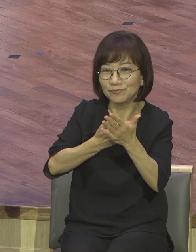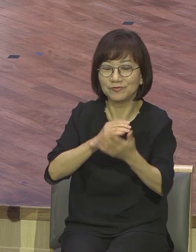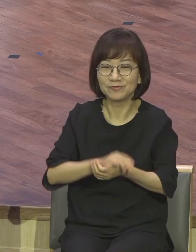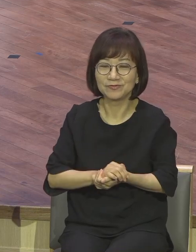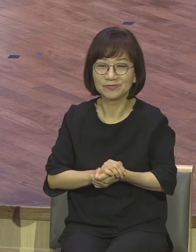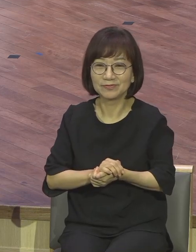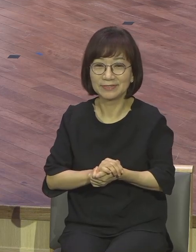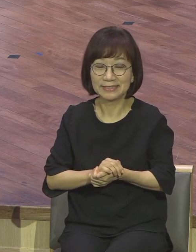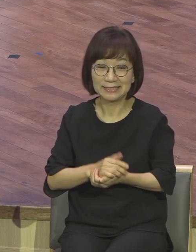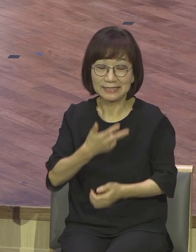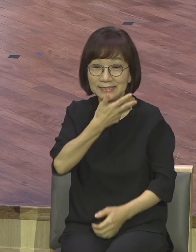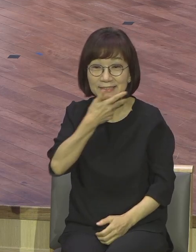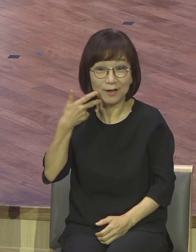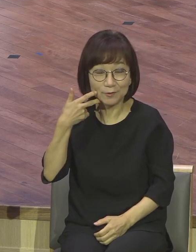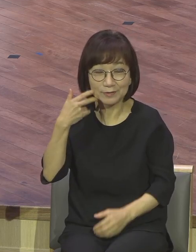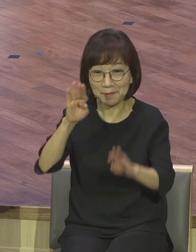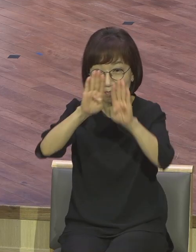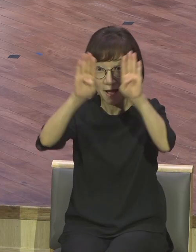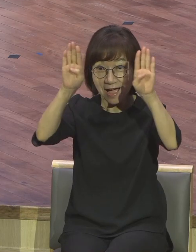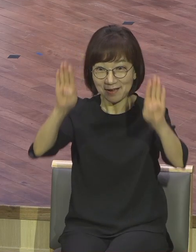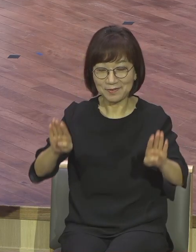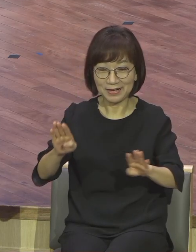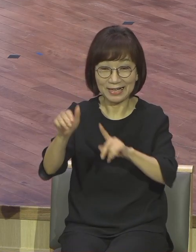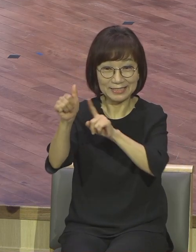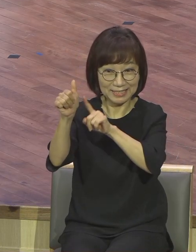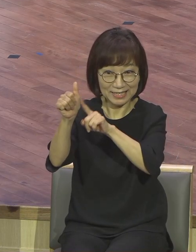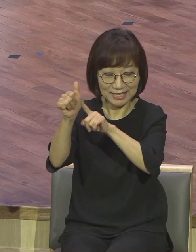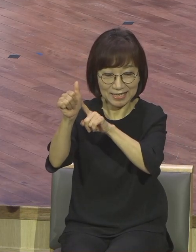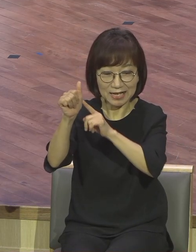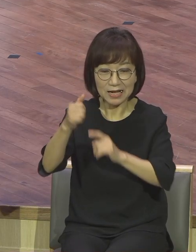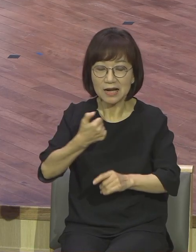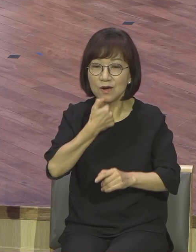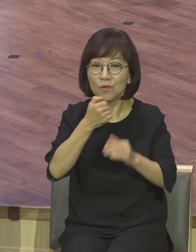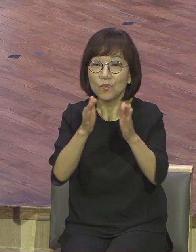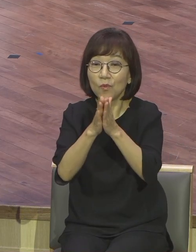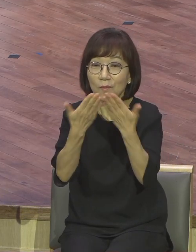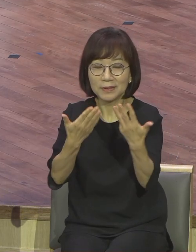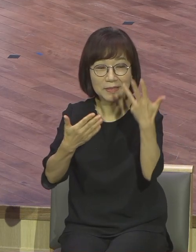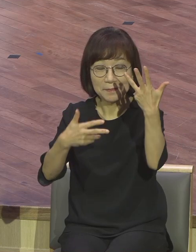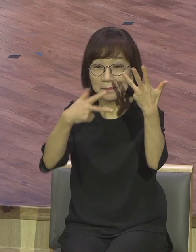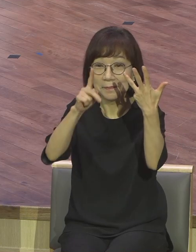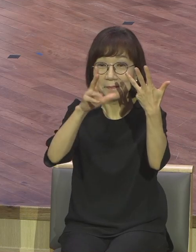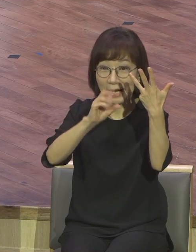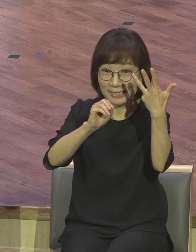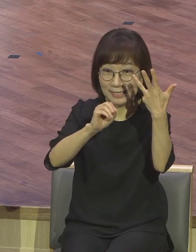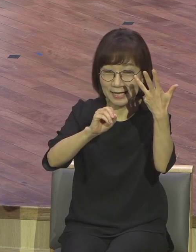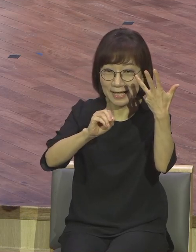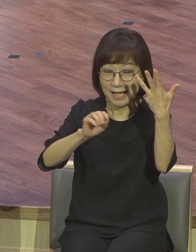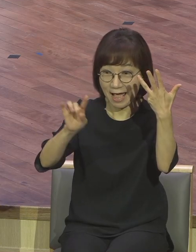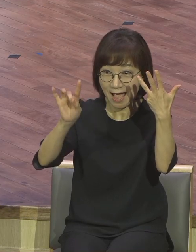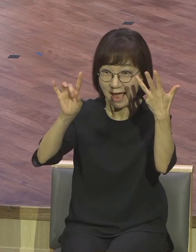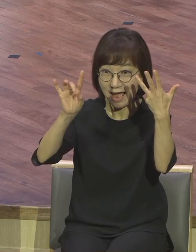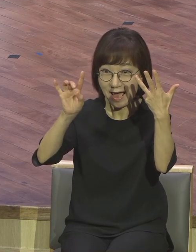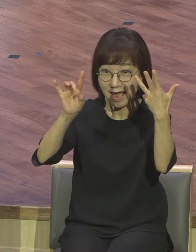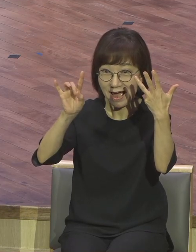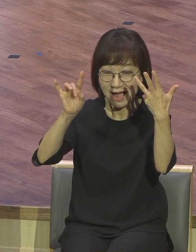박물관장이 그랬어요. 로마서 8장 한 장만 원부만 있으면 대형 박물관하고